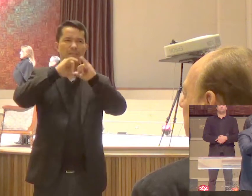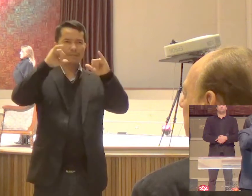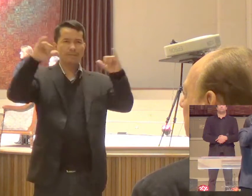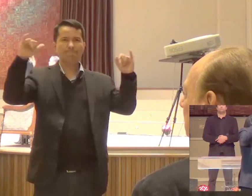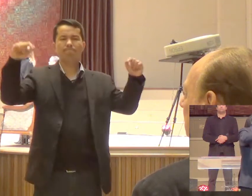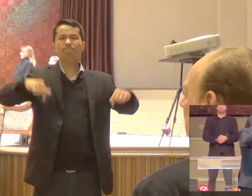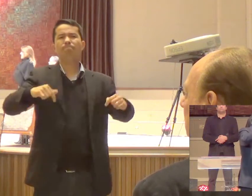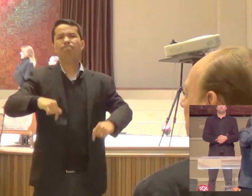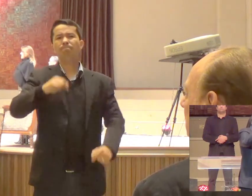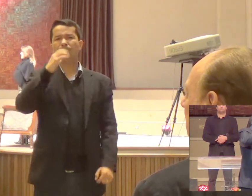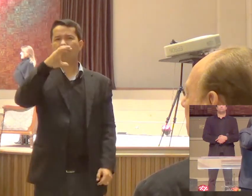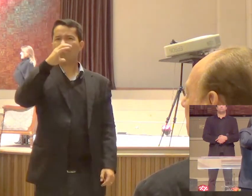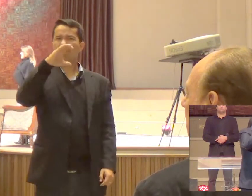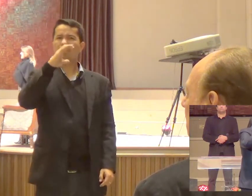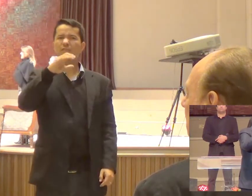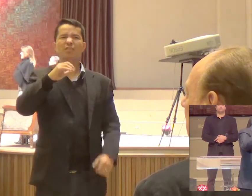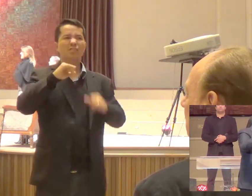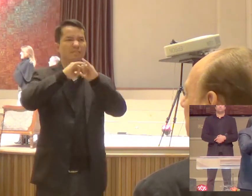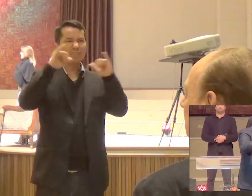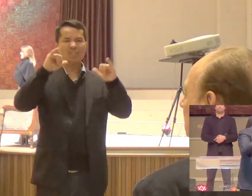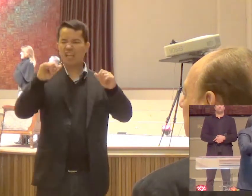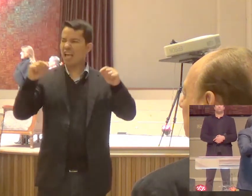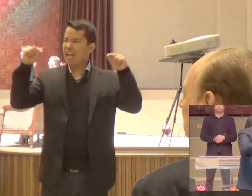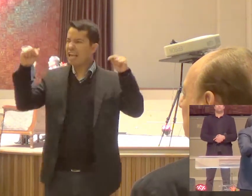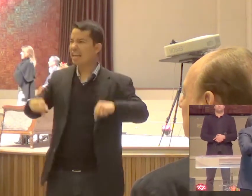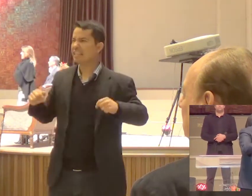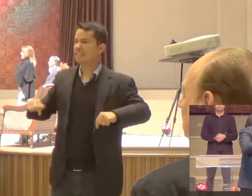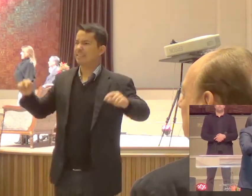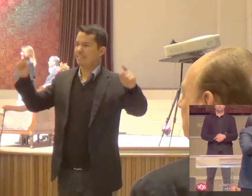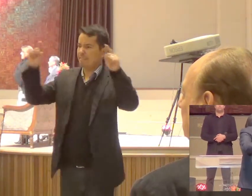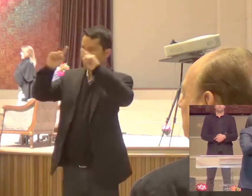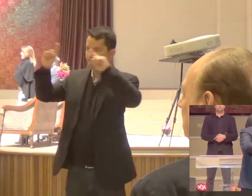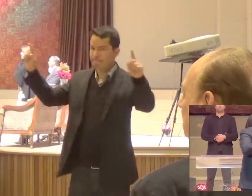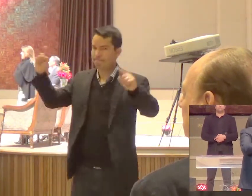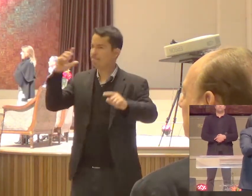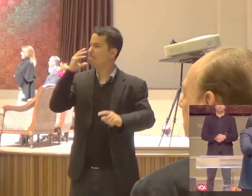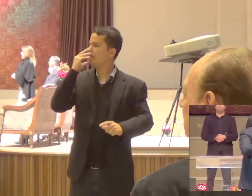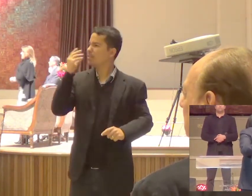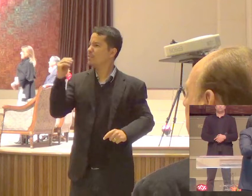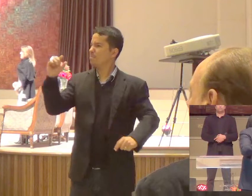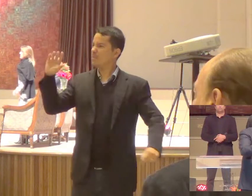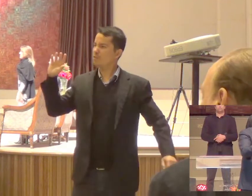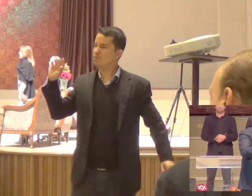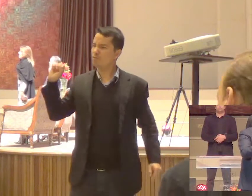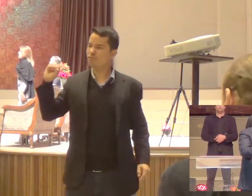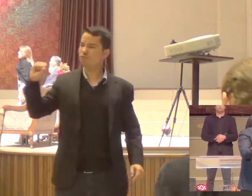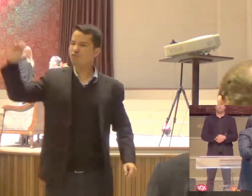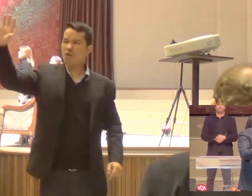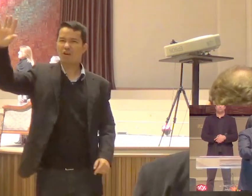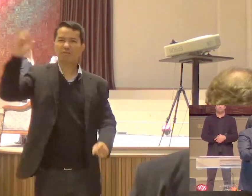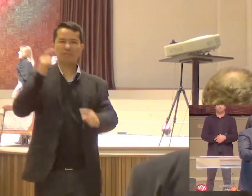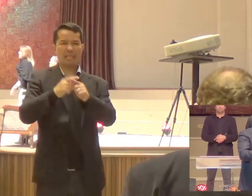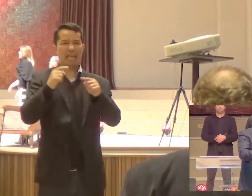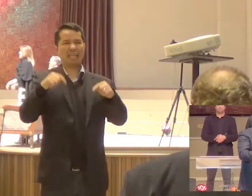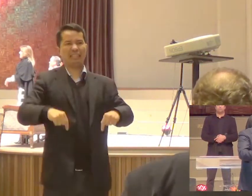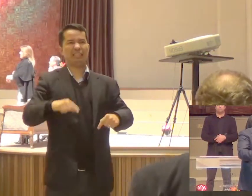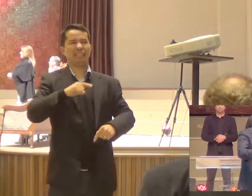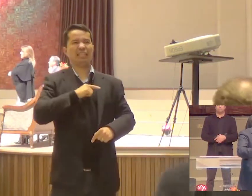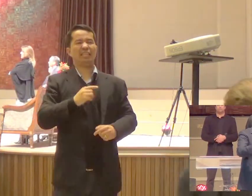Aqui não Lobo voraz Aqui tem servos Do Deus Altíssimo Diga